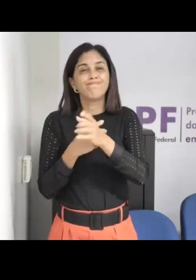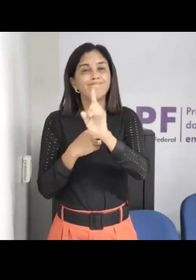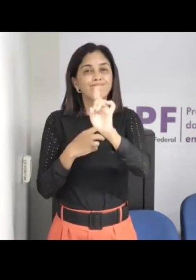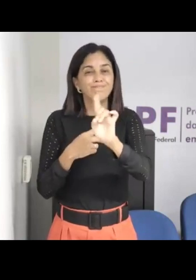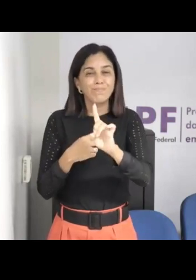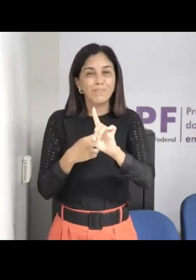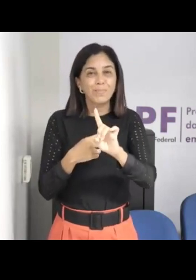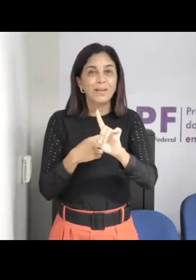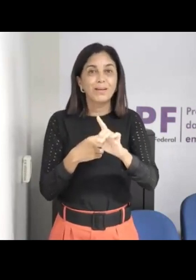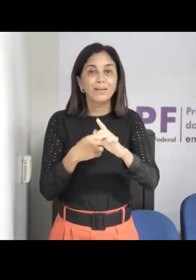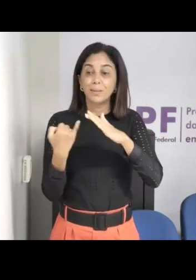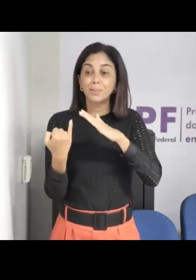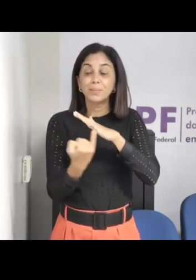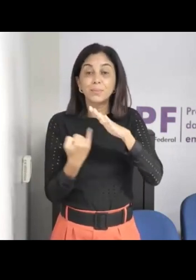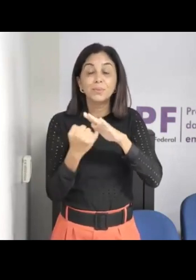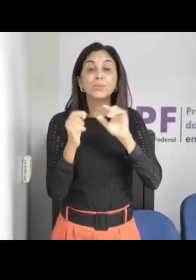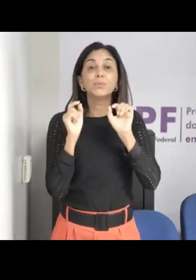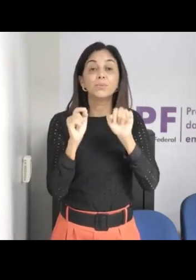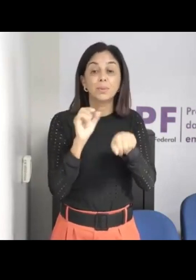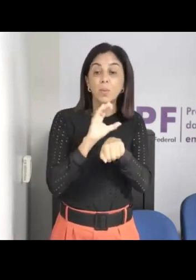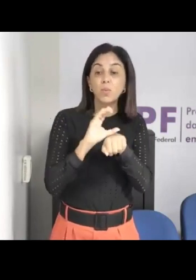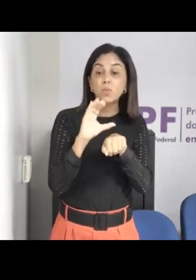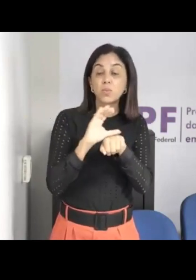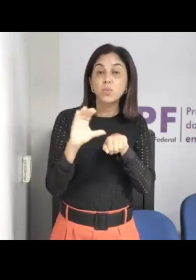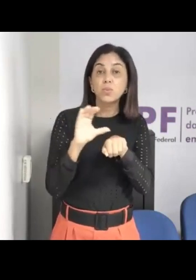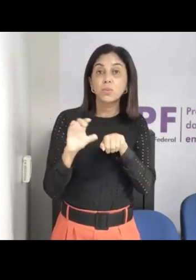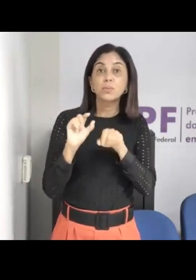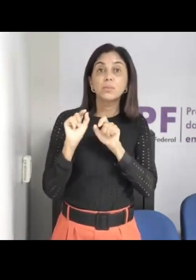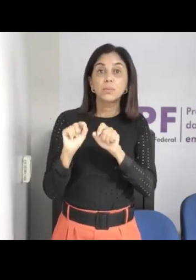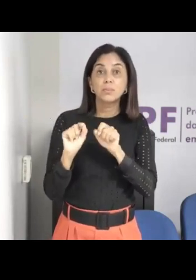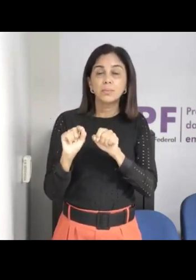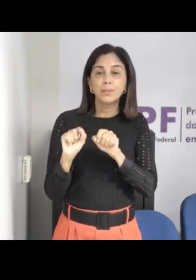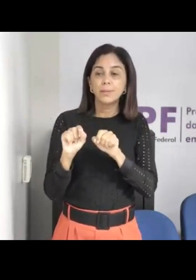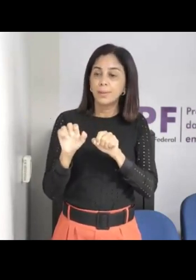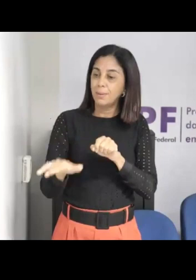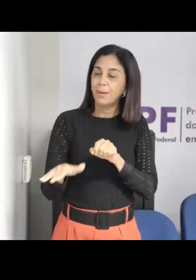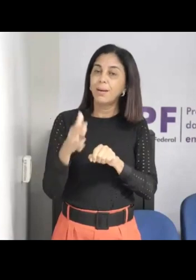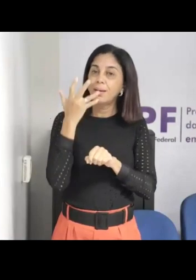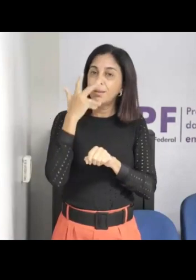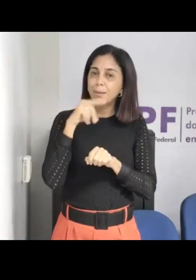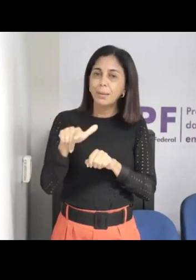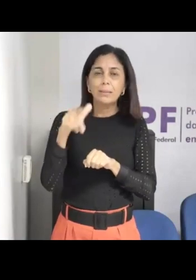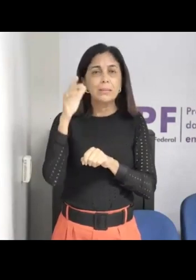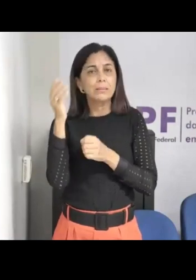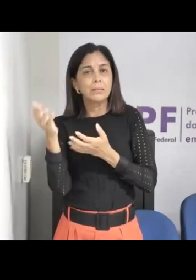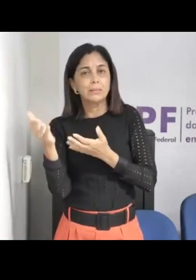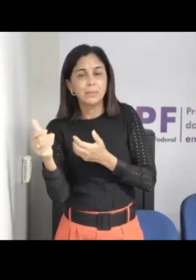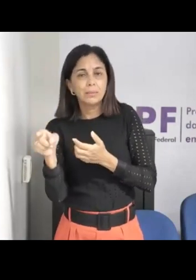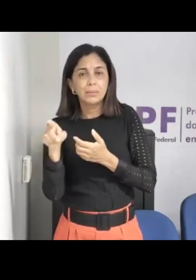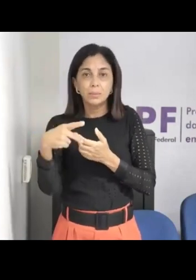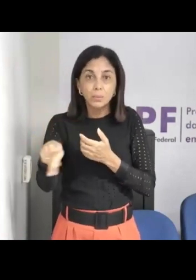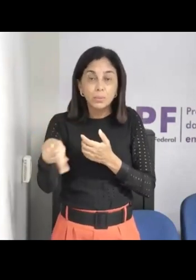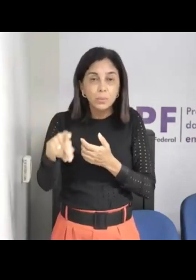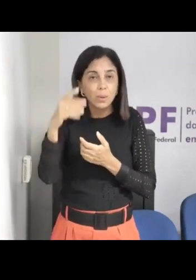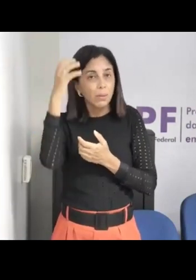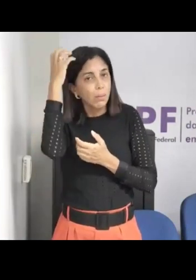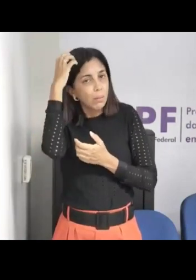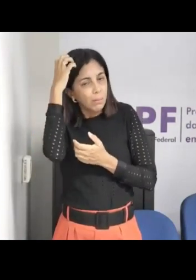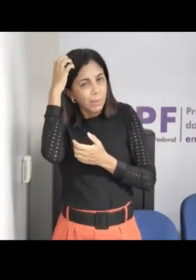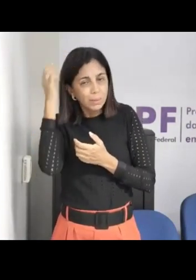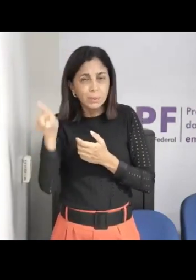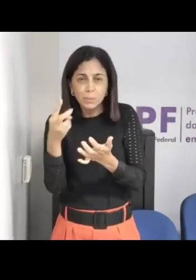que a gente fez agora da violência online, a gente fala o tempo todo para a criança, a culpa não é sua, a culpa nunca é sua,